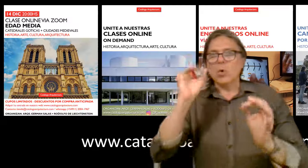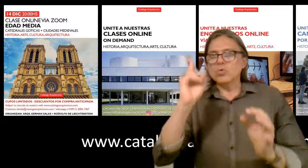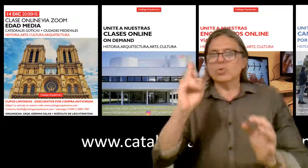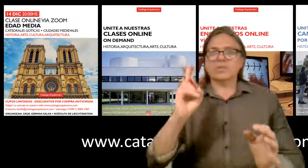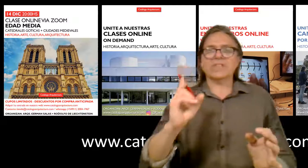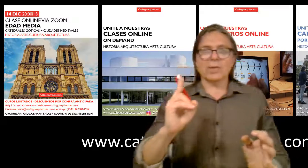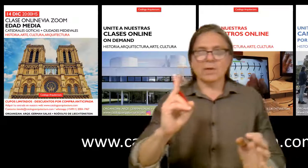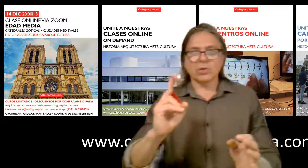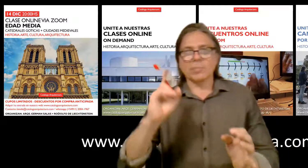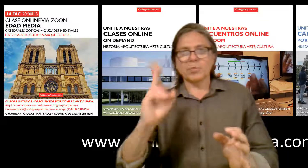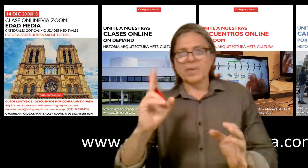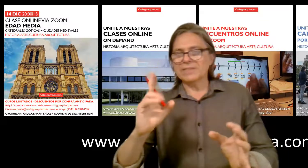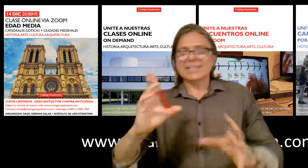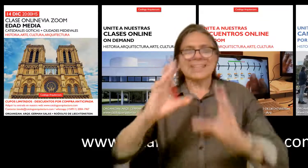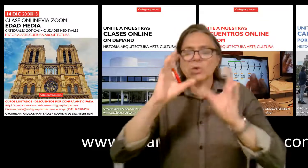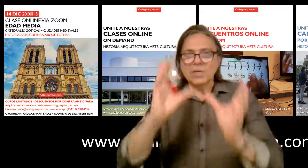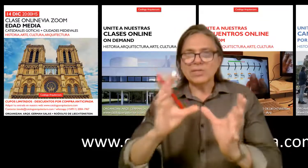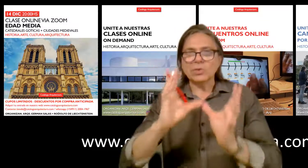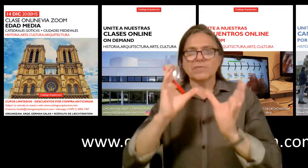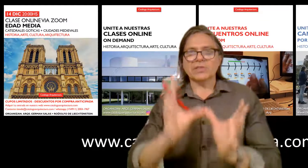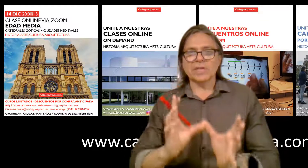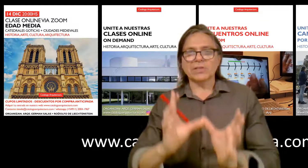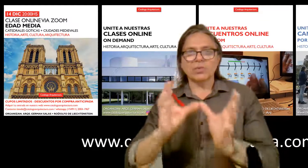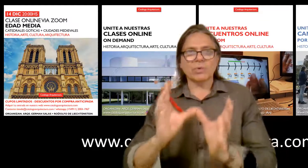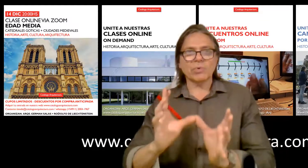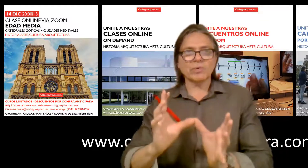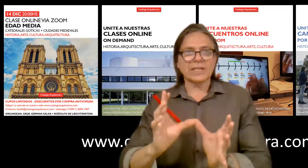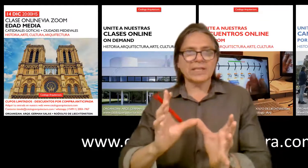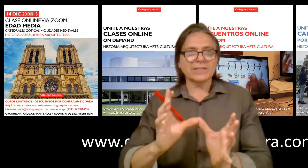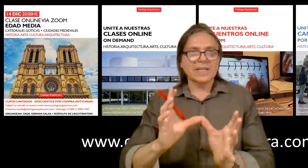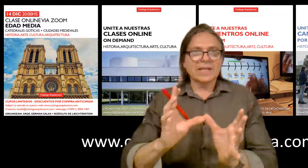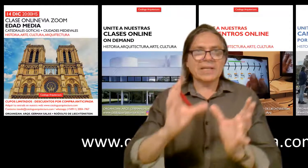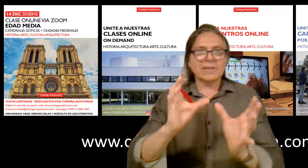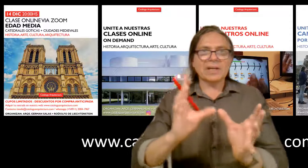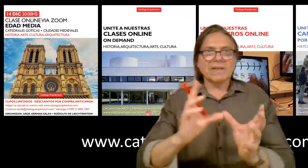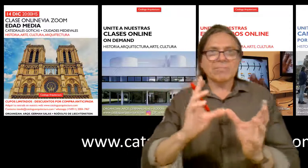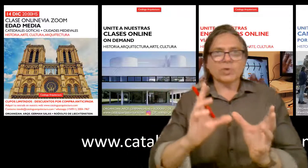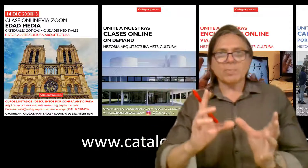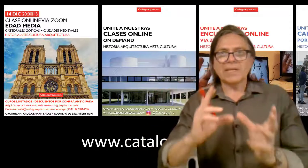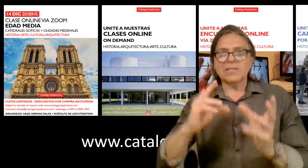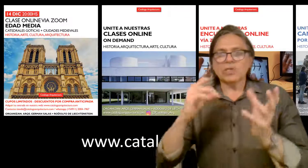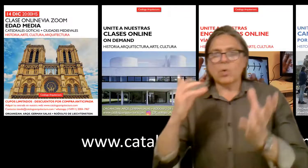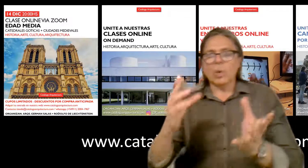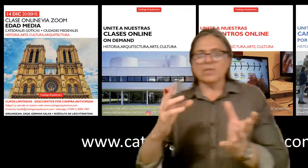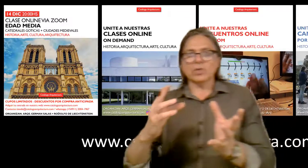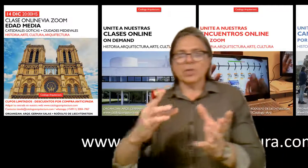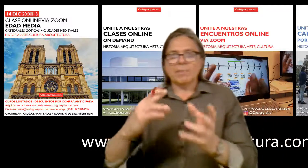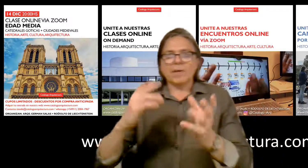un sábado por mes, descubriendo y reflexionando sobre Buenos Aires, y además, nuestros pequeños encuentros, para